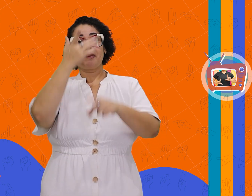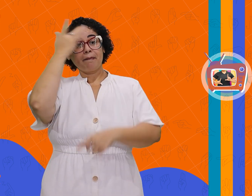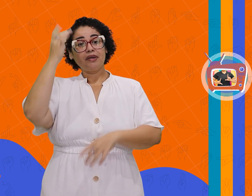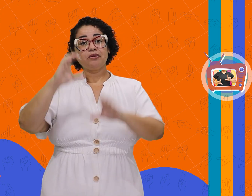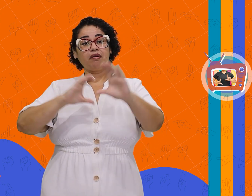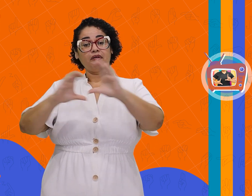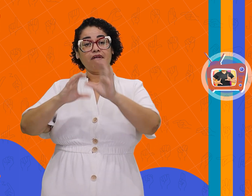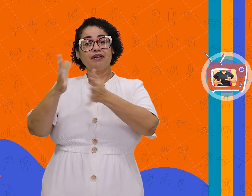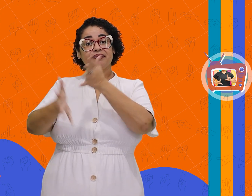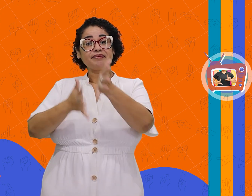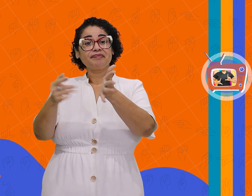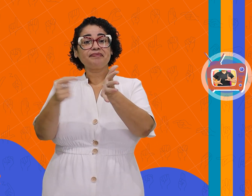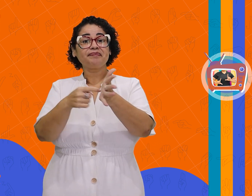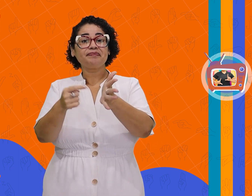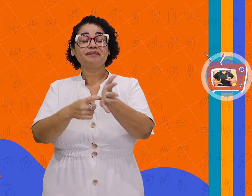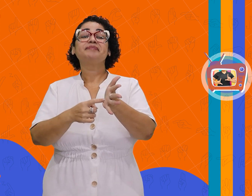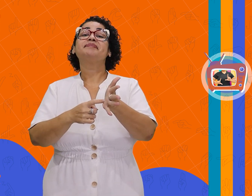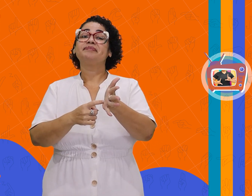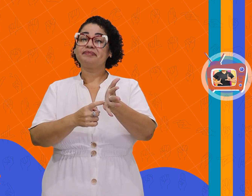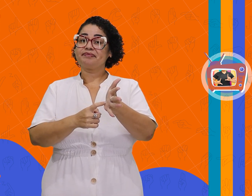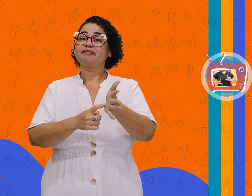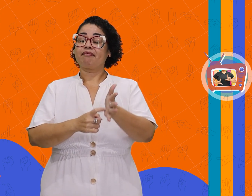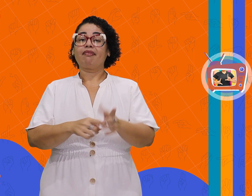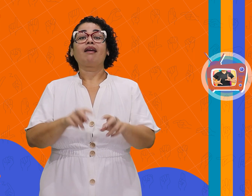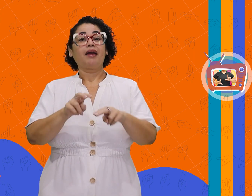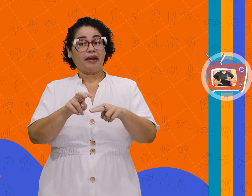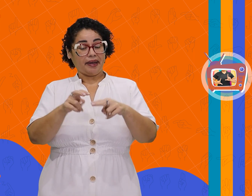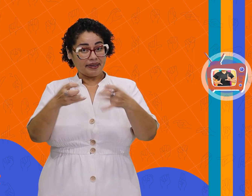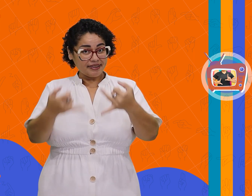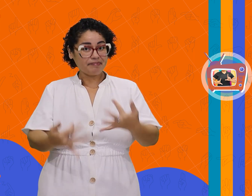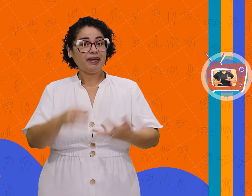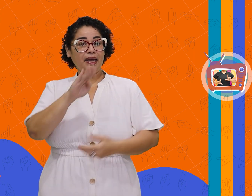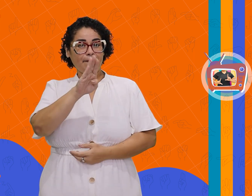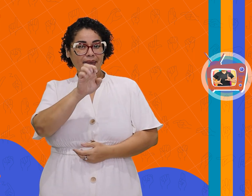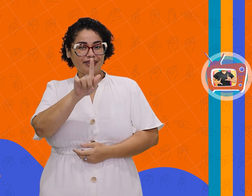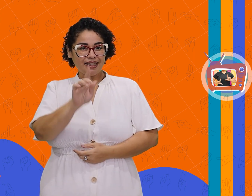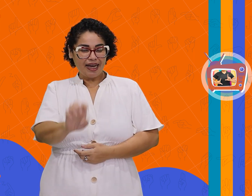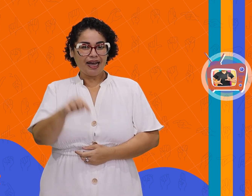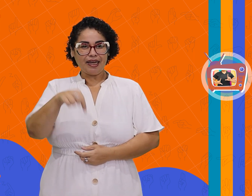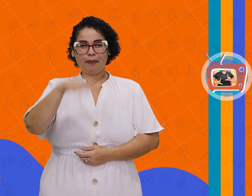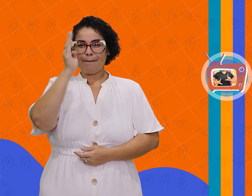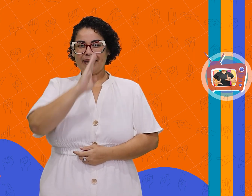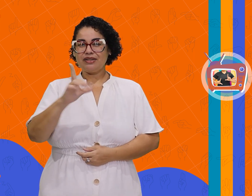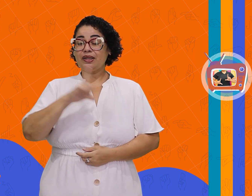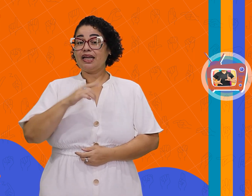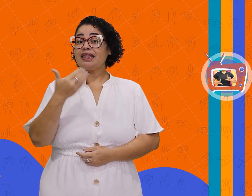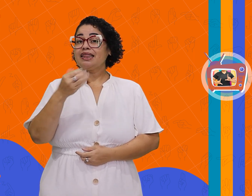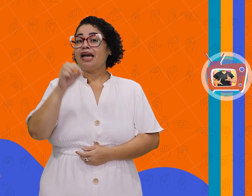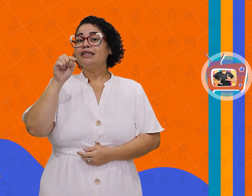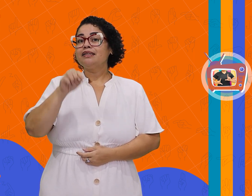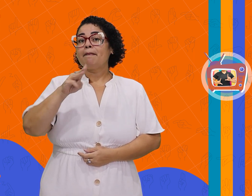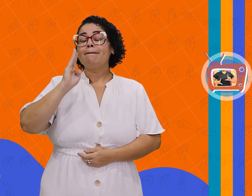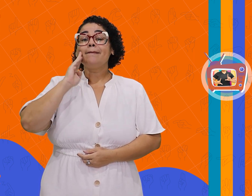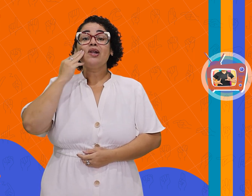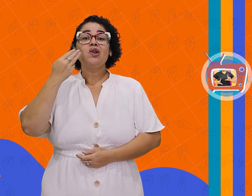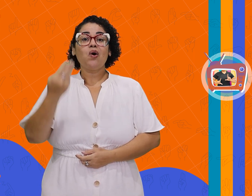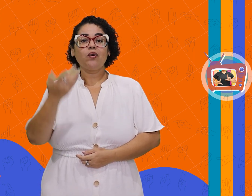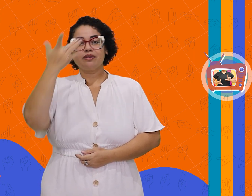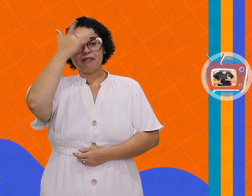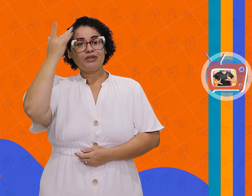comunique em língua de sinais. Pois, segundo o IBGE, no Brasil, temos mais de 10 milhões de pessoas surdas.